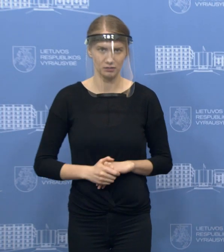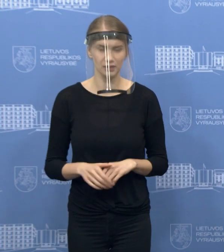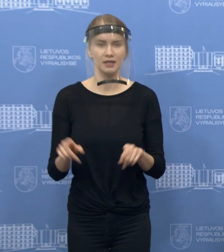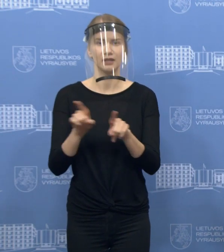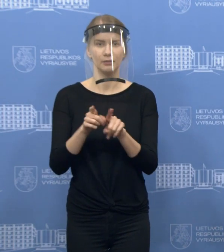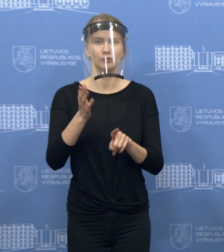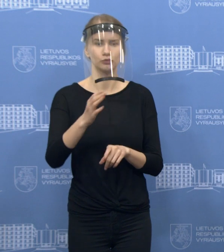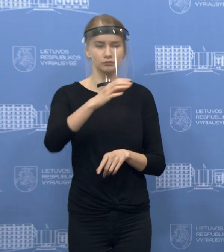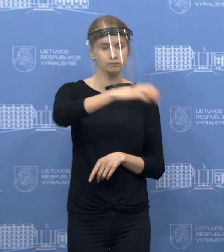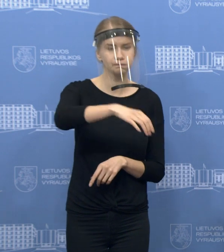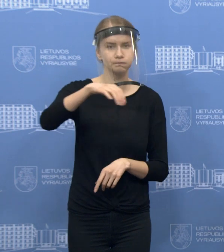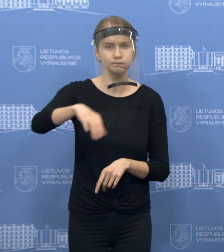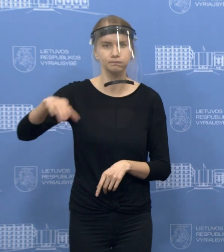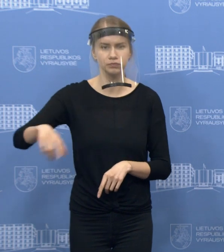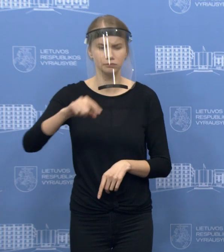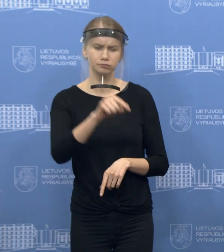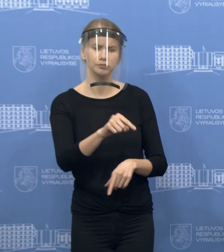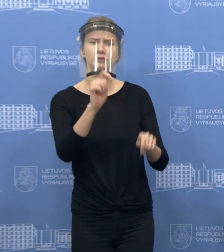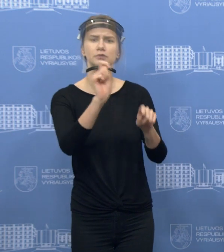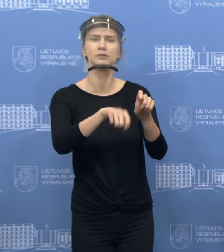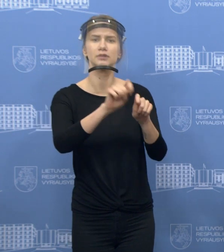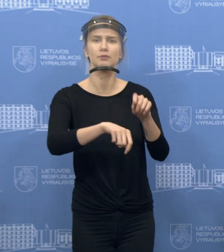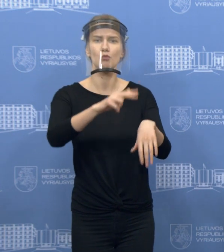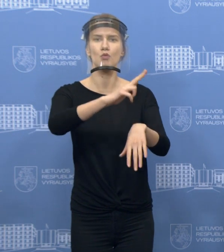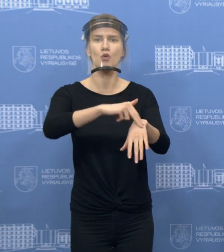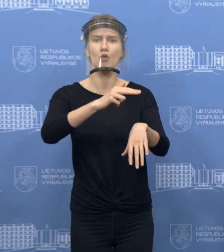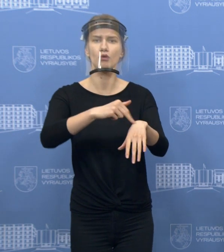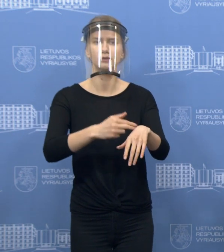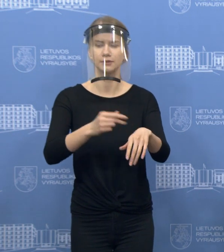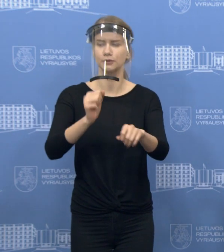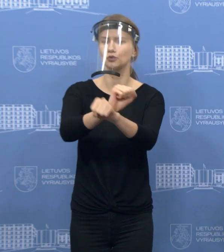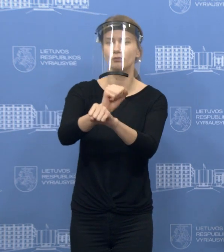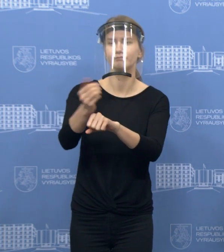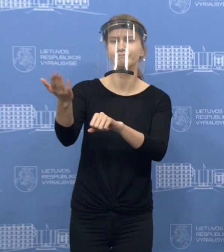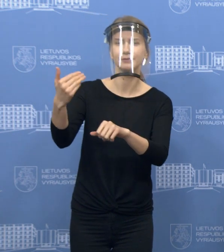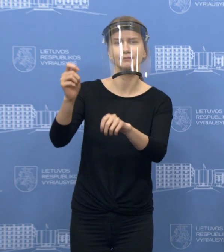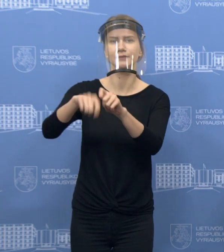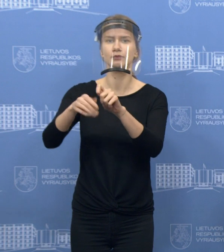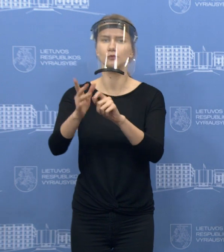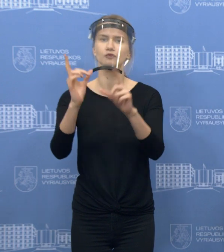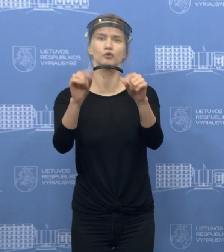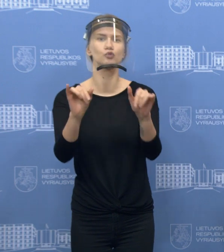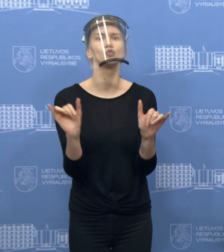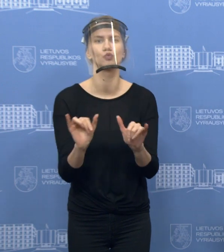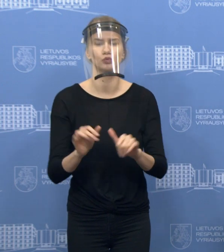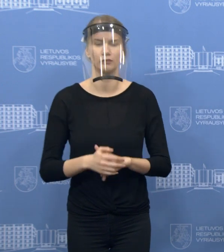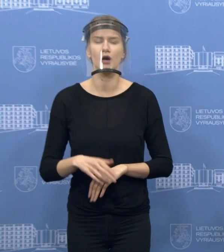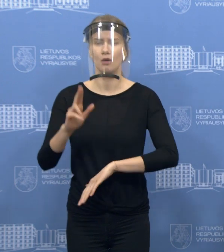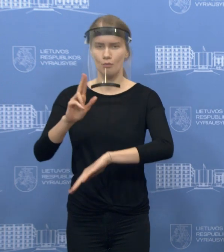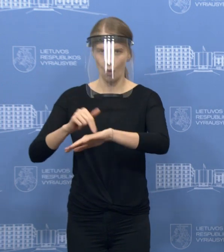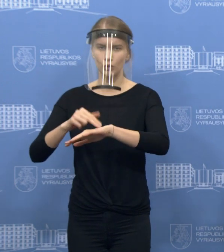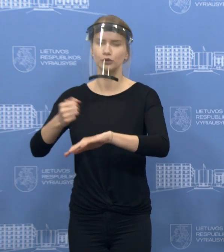postus prie įvažiavimų į miestus ir miestelius. Taip pat nuodos techninės priemonės, policija turi pakankamai